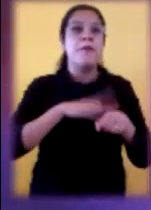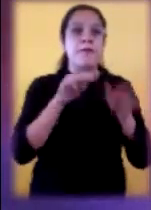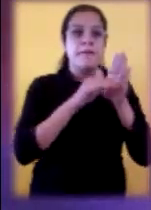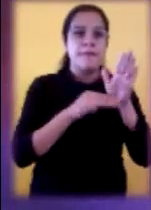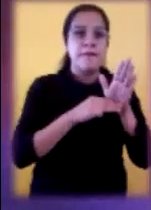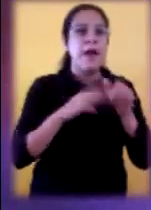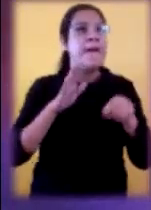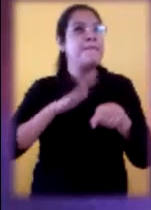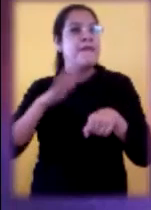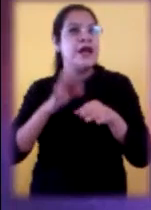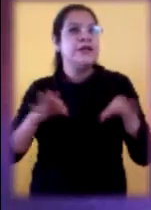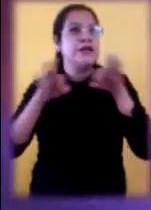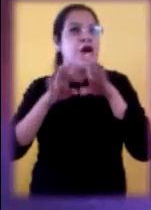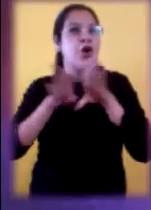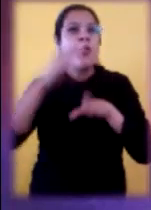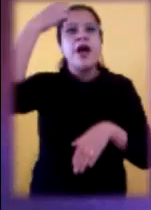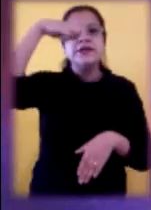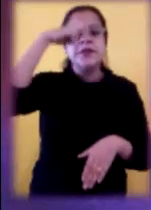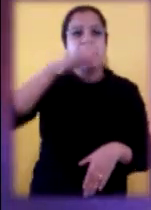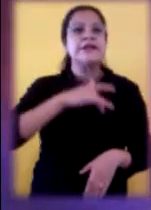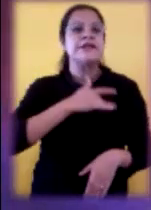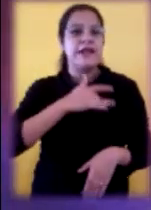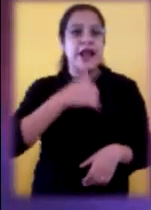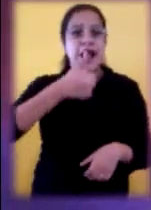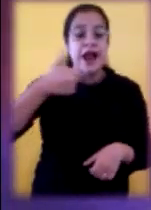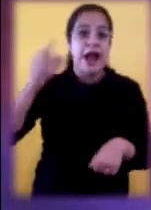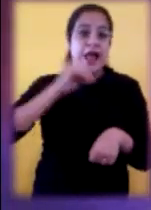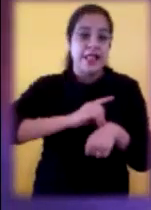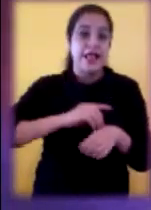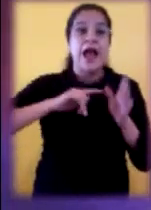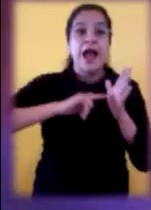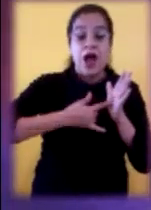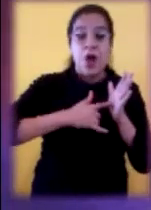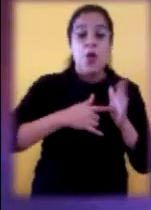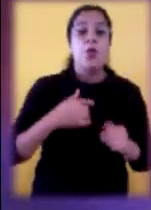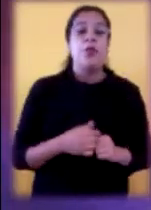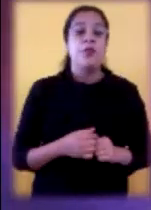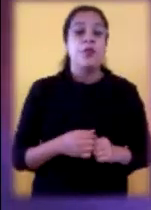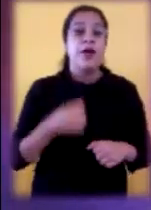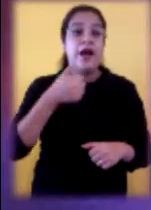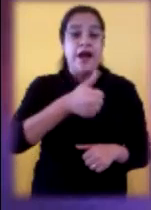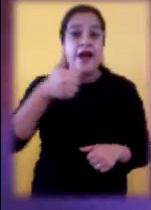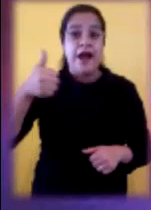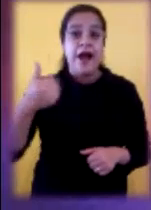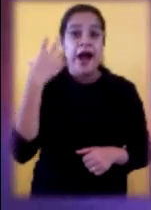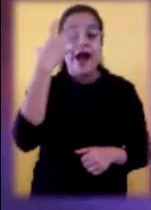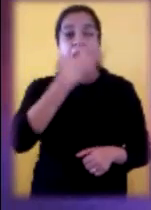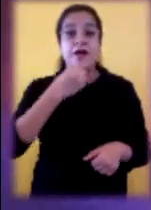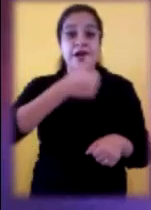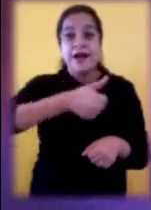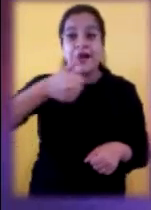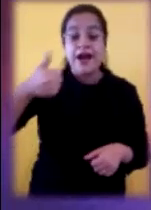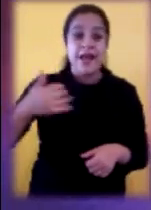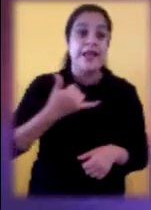un mandamiento como una experiencia. Cada día que nace, cada instante que vivimos, cada